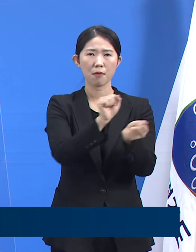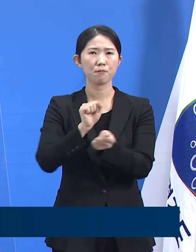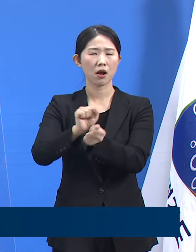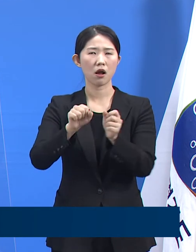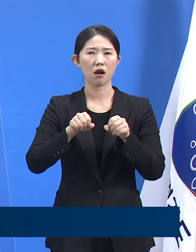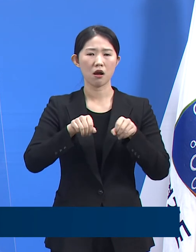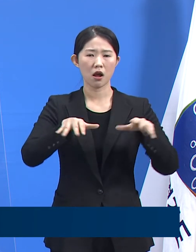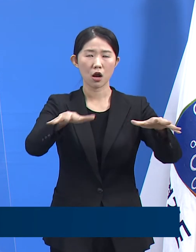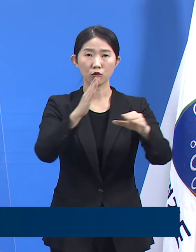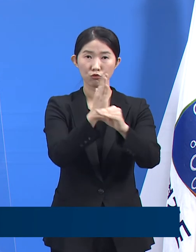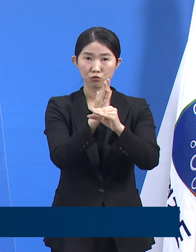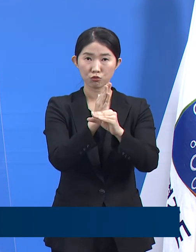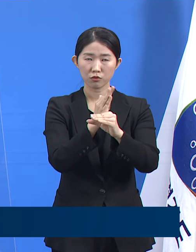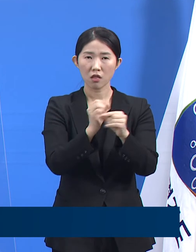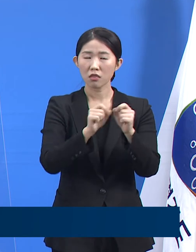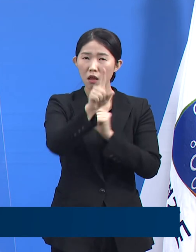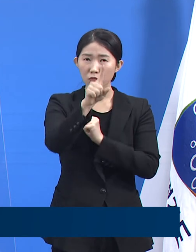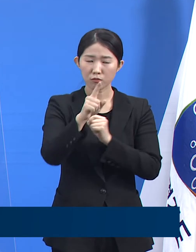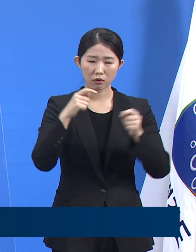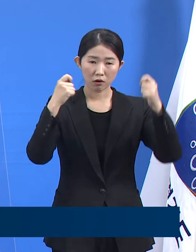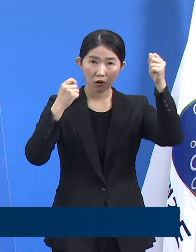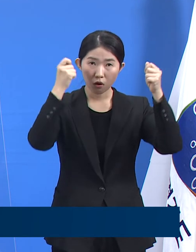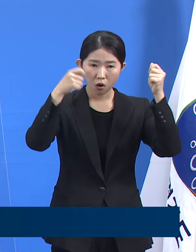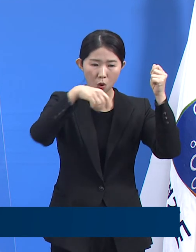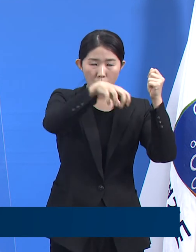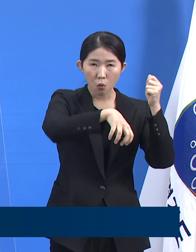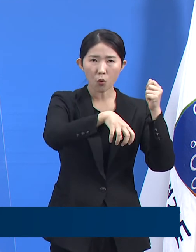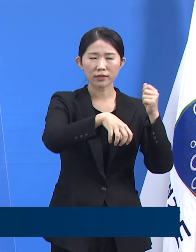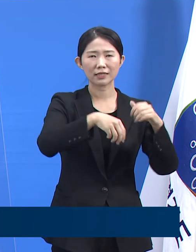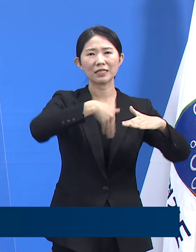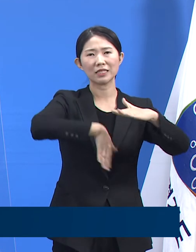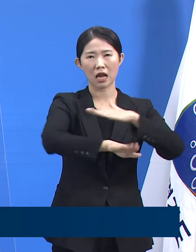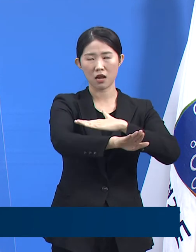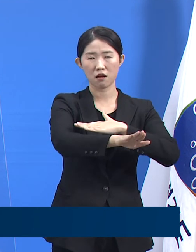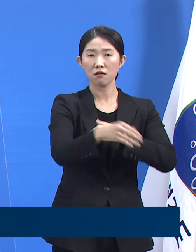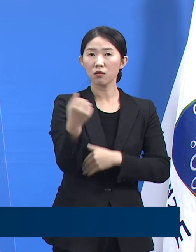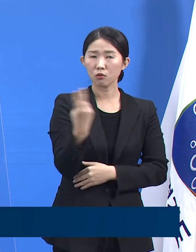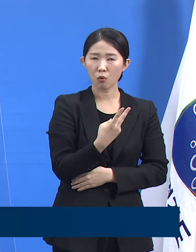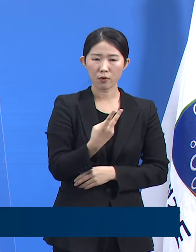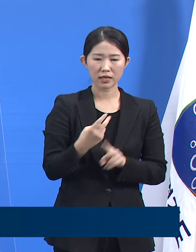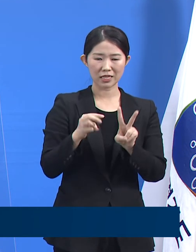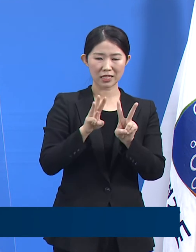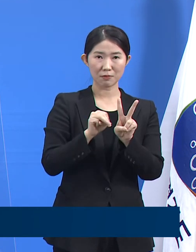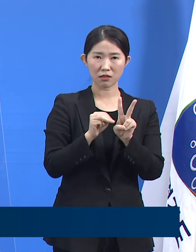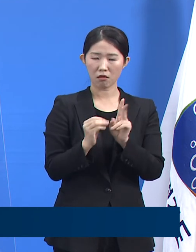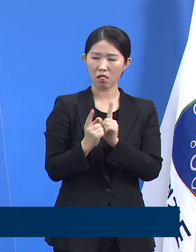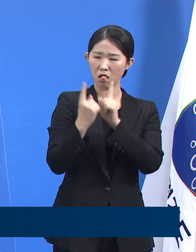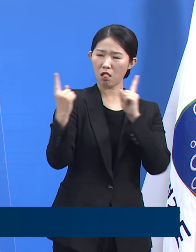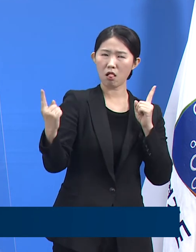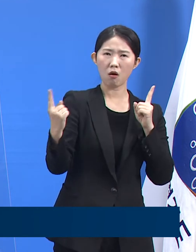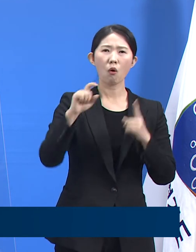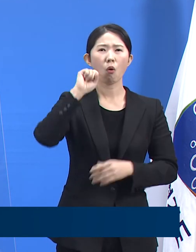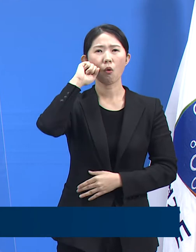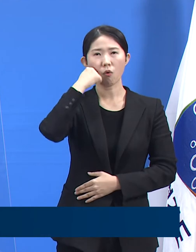지하에 위치하여 환기가 어렵고 2m 이상 거리 두기가 어려운 실내 구조를 갖고 있습니다. 이